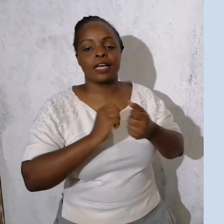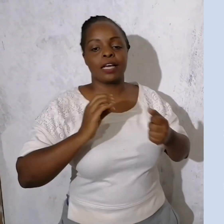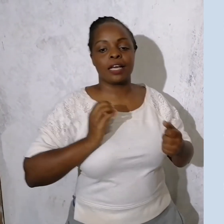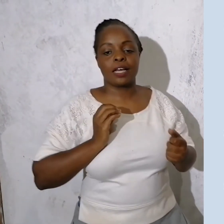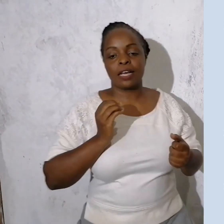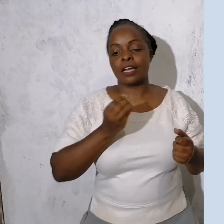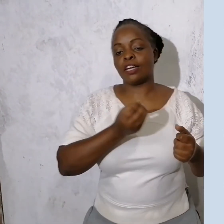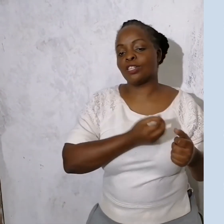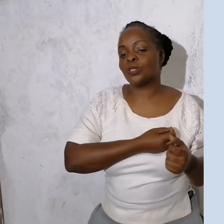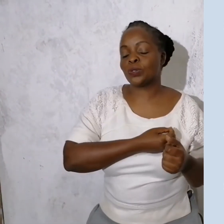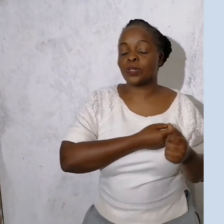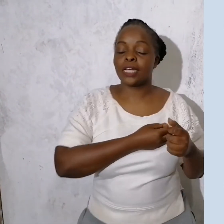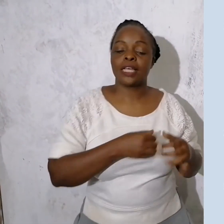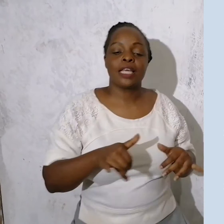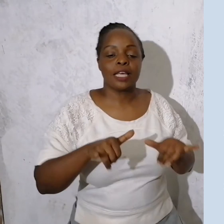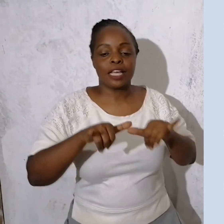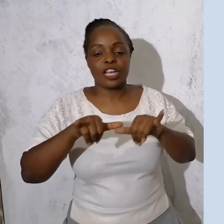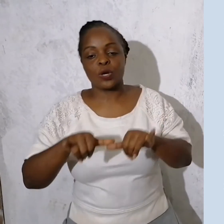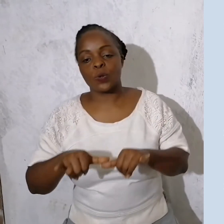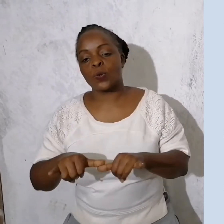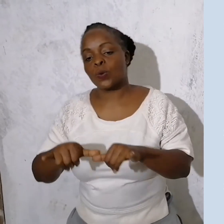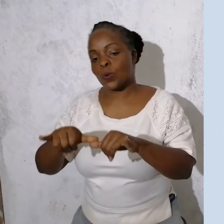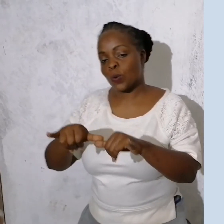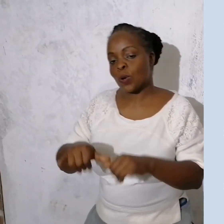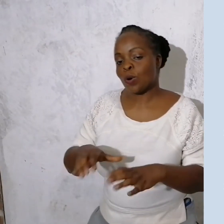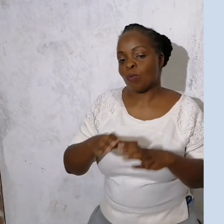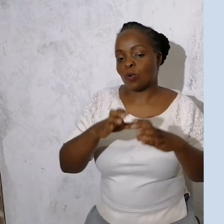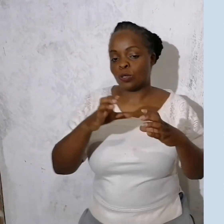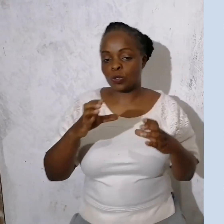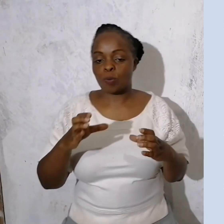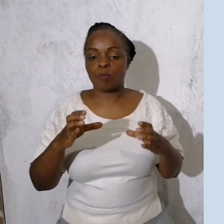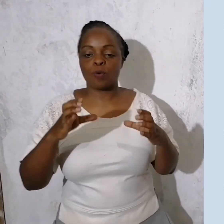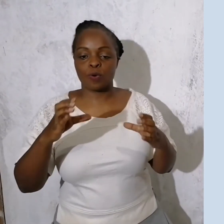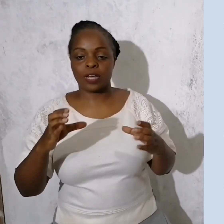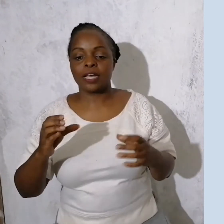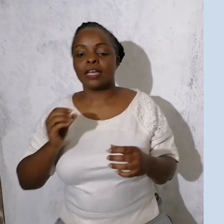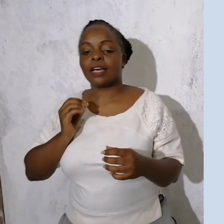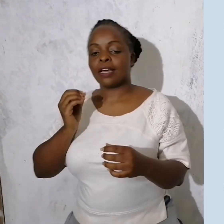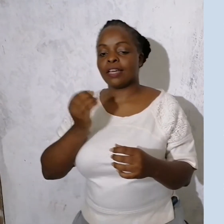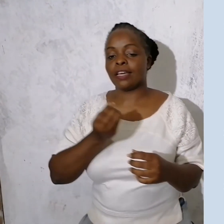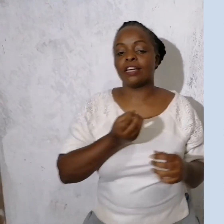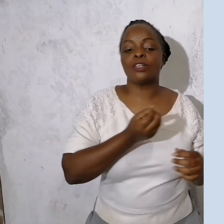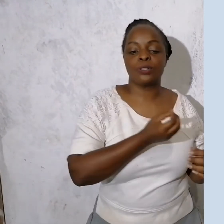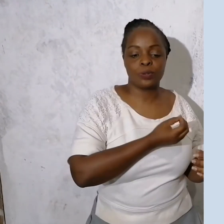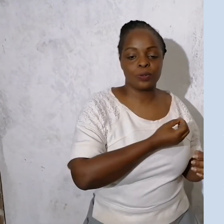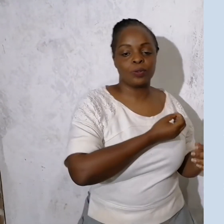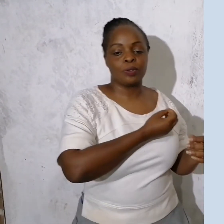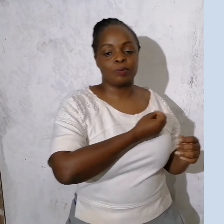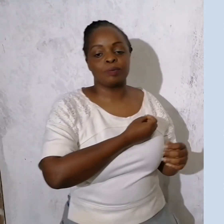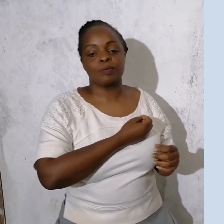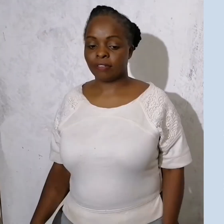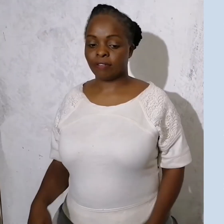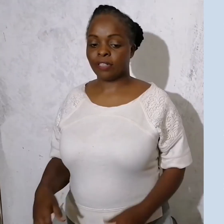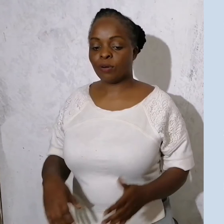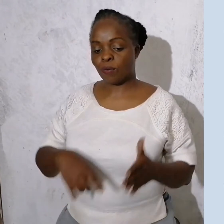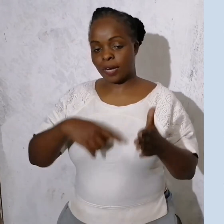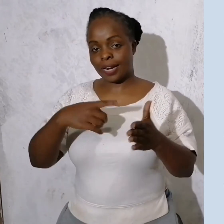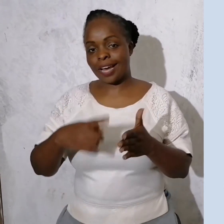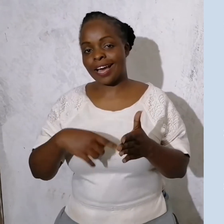yetu, Idu, kutumuli ya yetu, Viwa